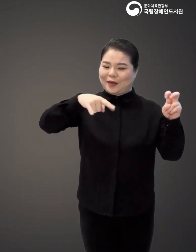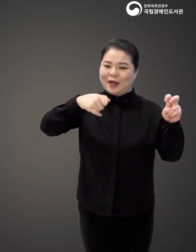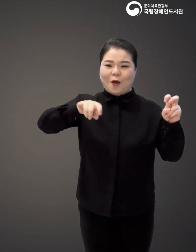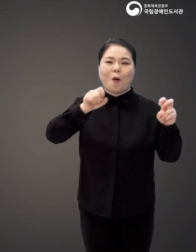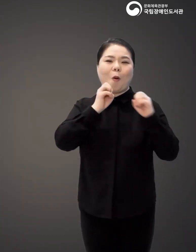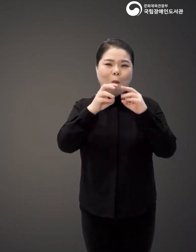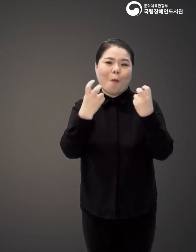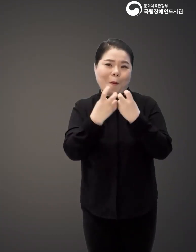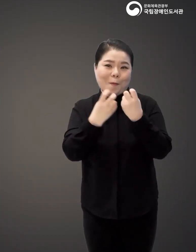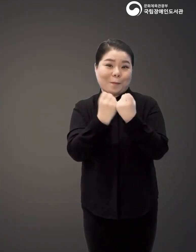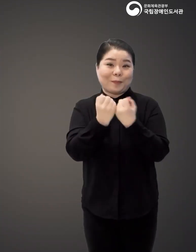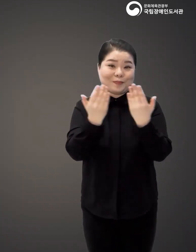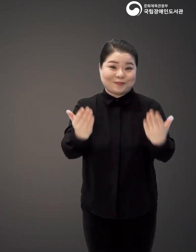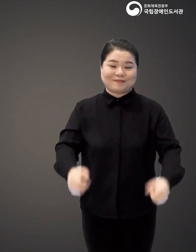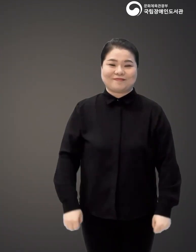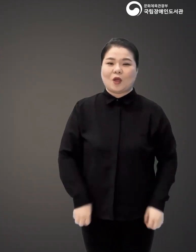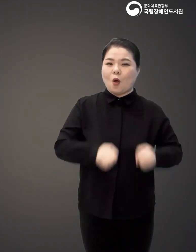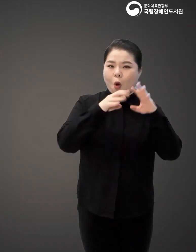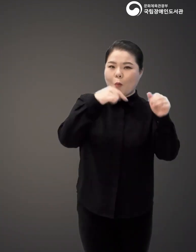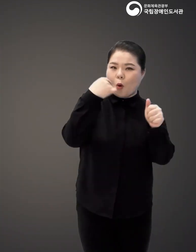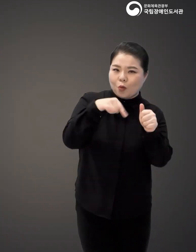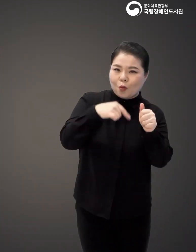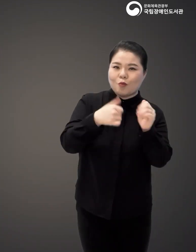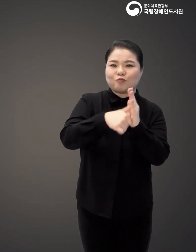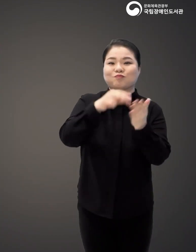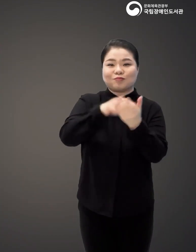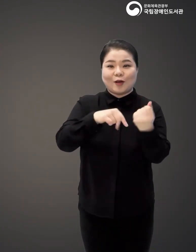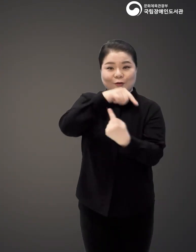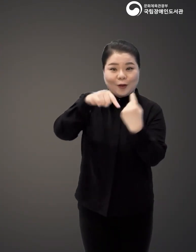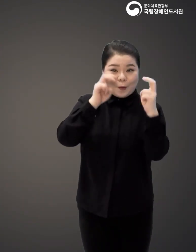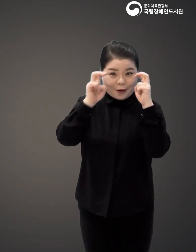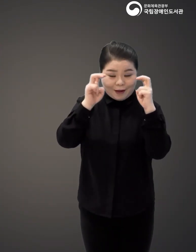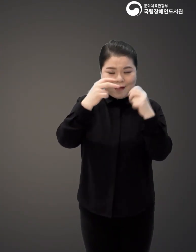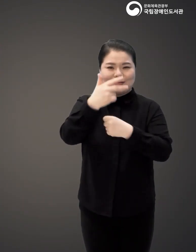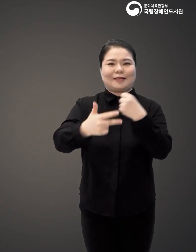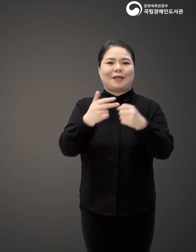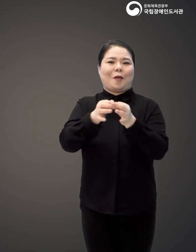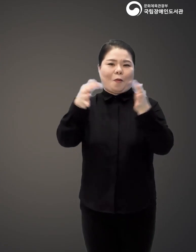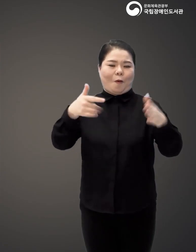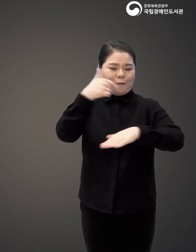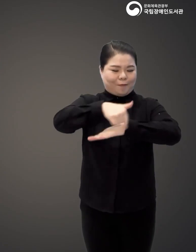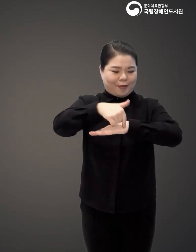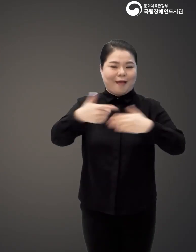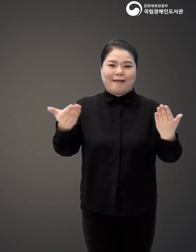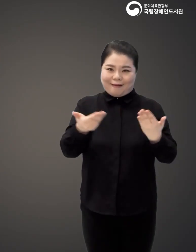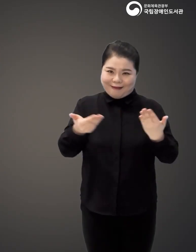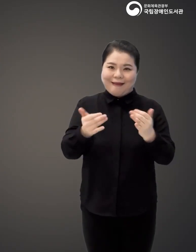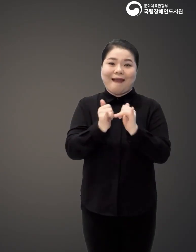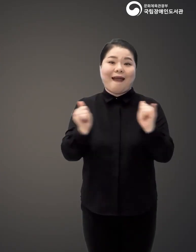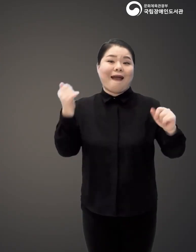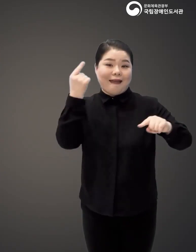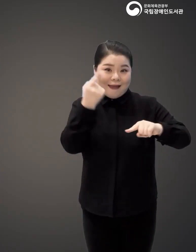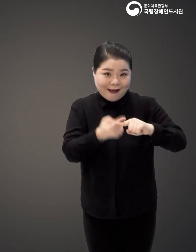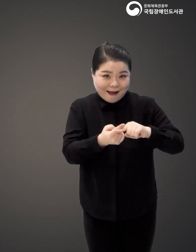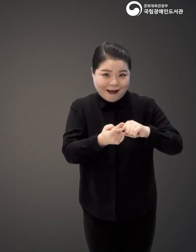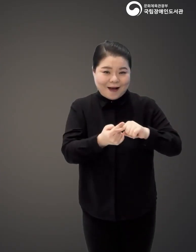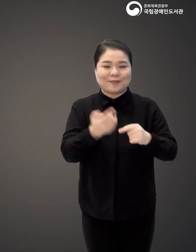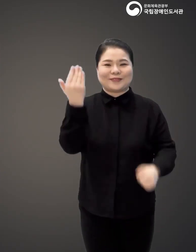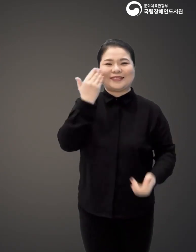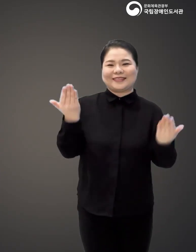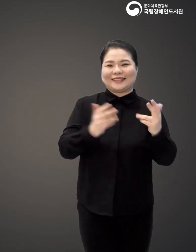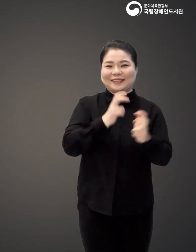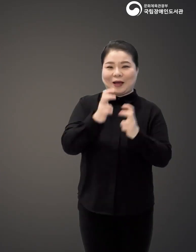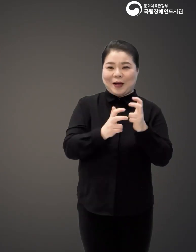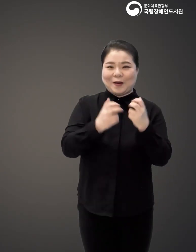소개합니다. 홍보와 교육, 쇼핑을 운영하는 회사에서 7년을 기획자로 근무하다가 지식 비즈니스 사업가로